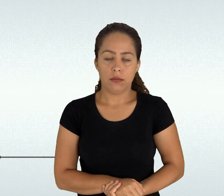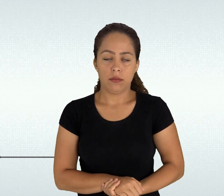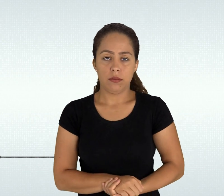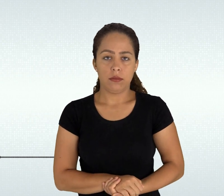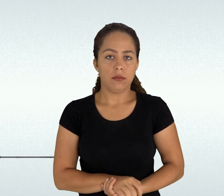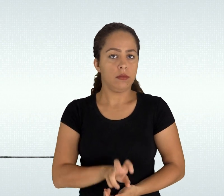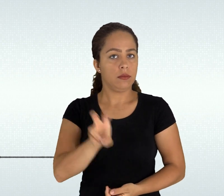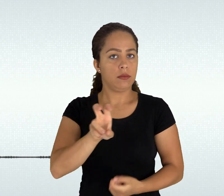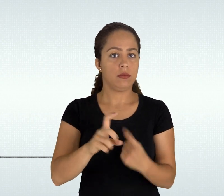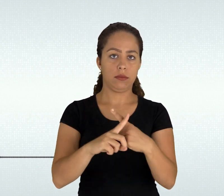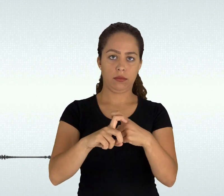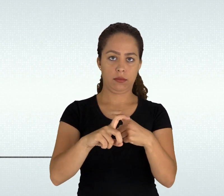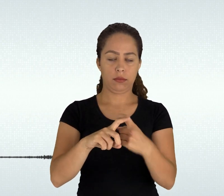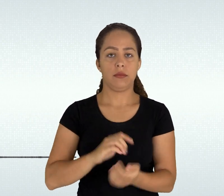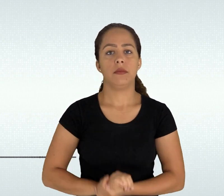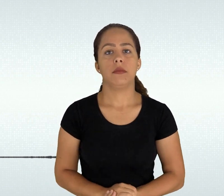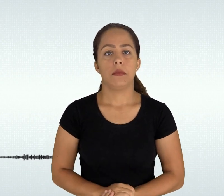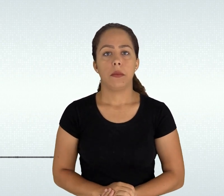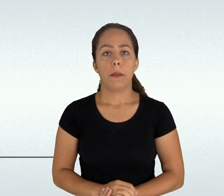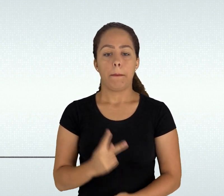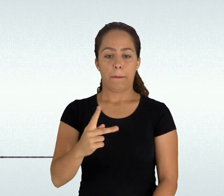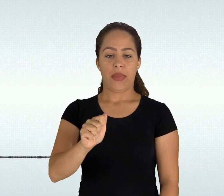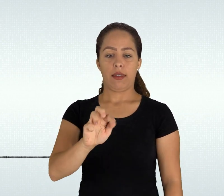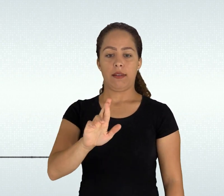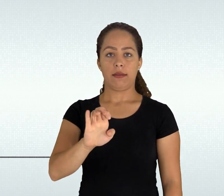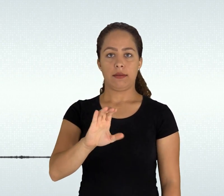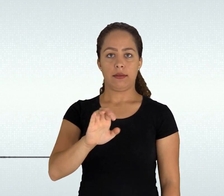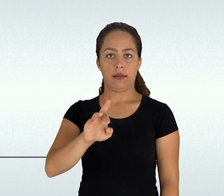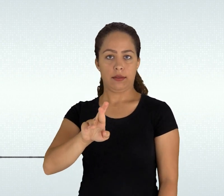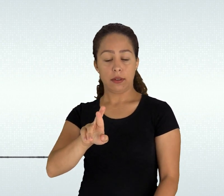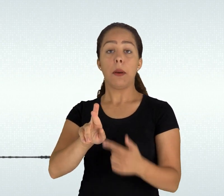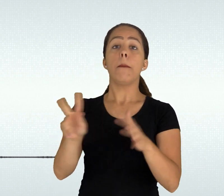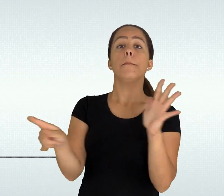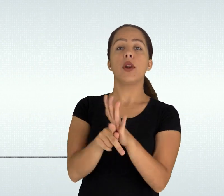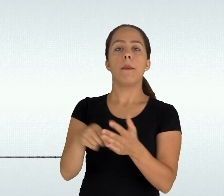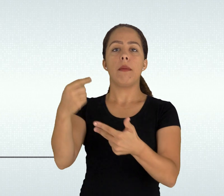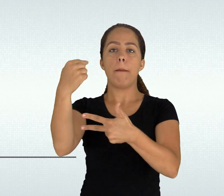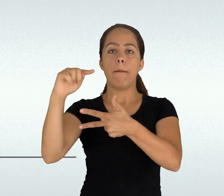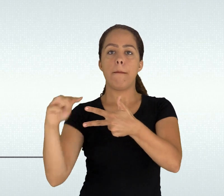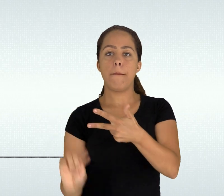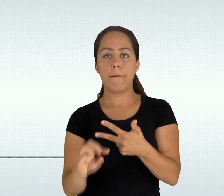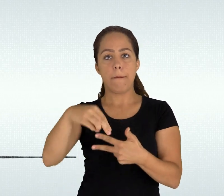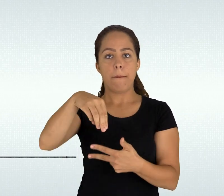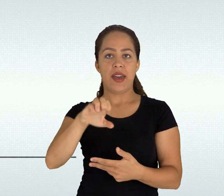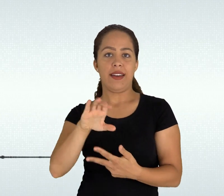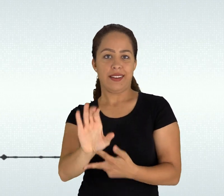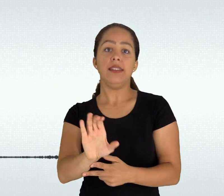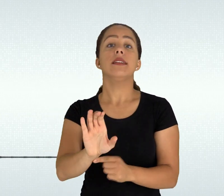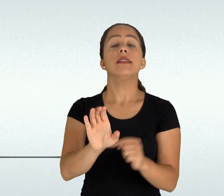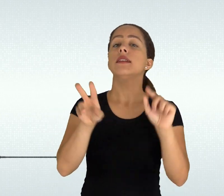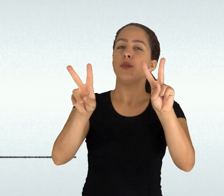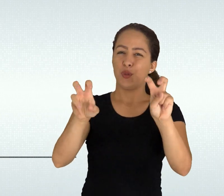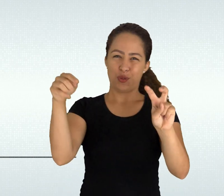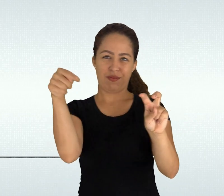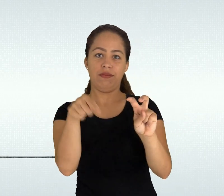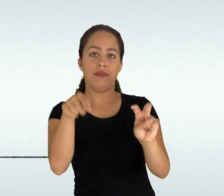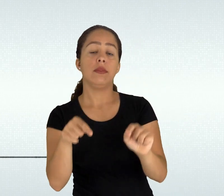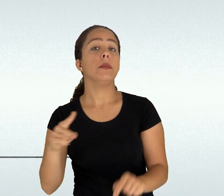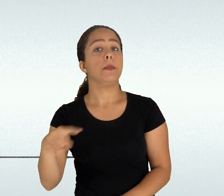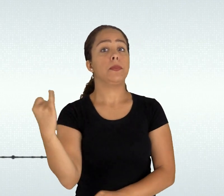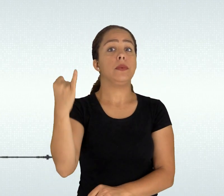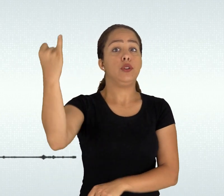O parecer do MEC sobre o assunto informa que abre aspas A pesquisa escolar